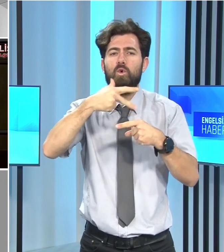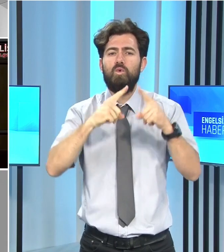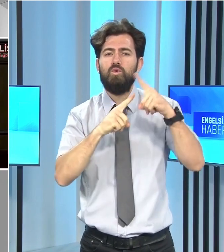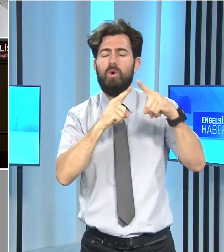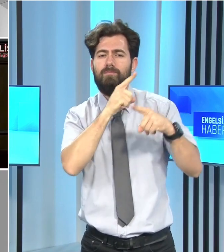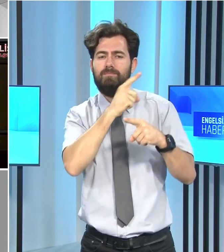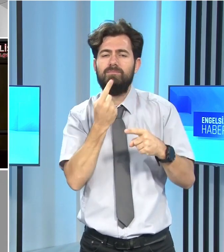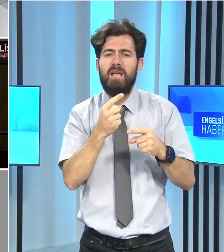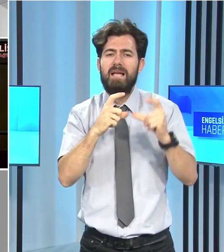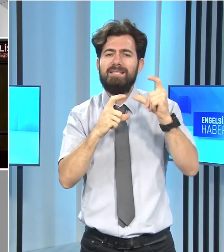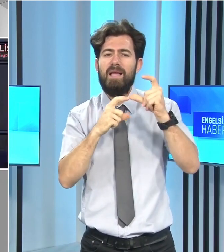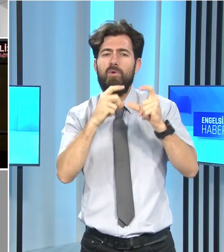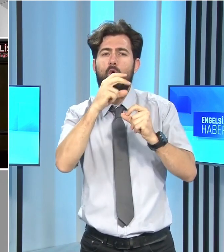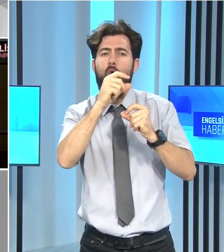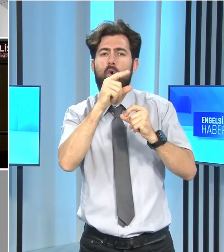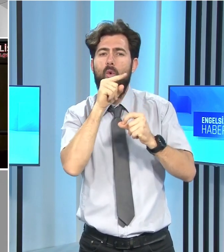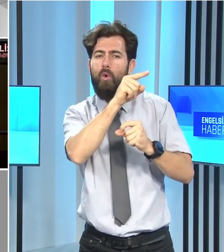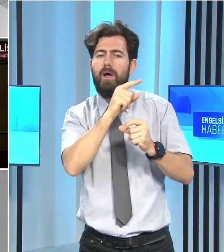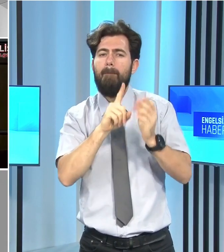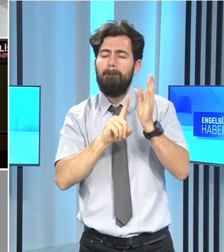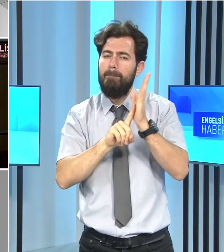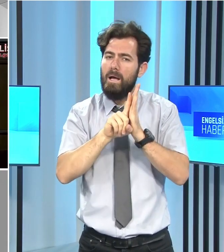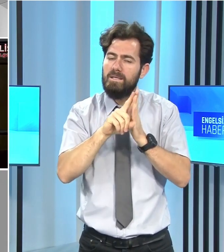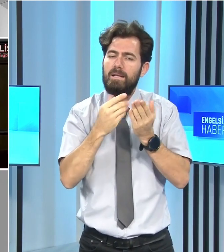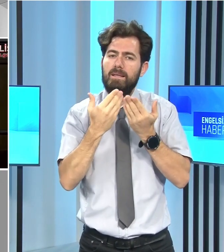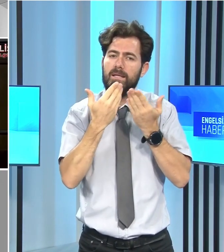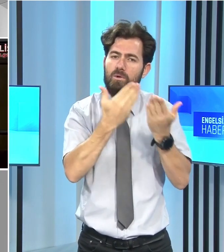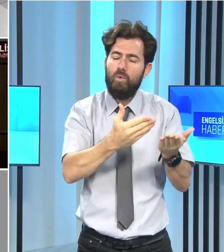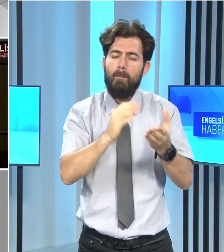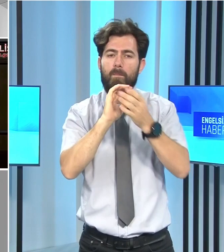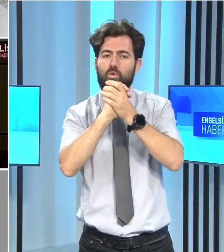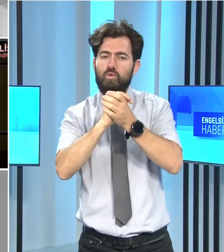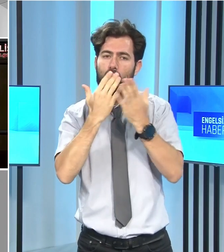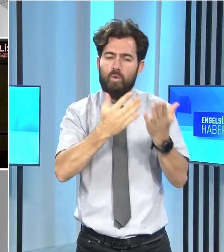Sami Özuslu'ya başarılar dileyerek kutladı.